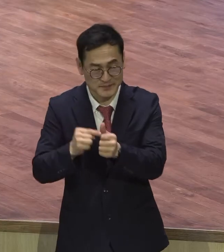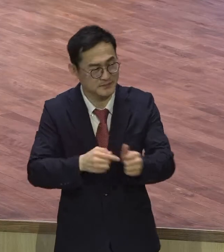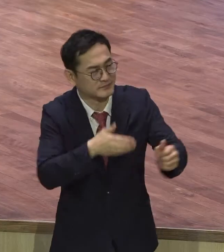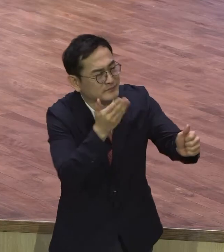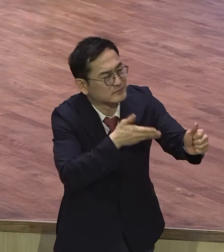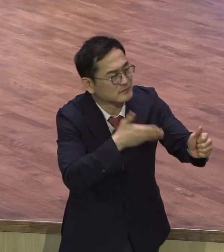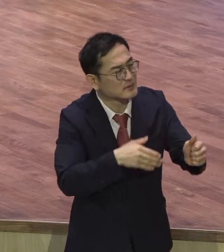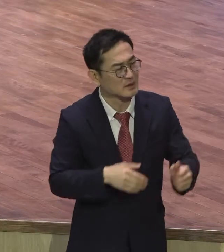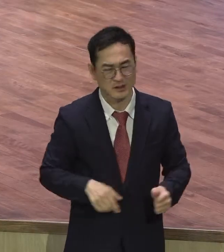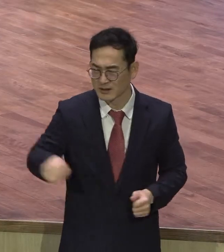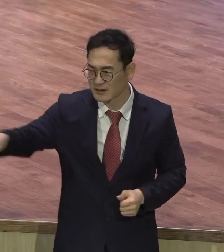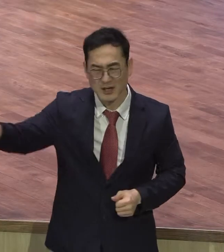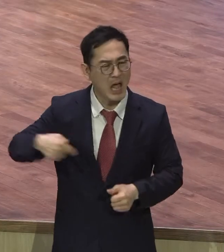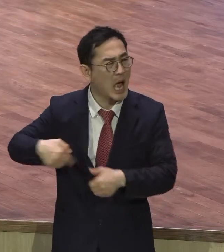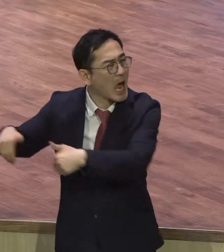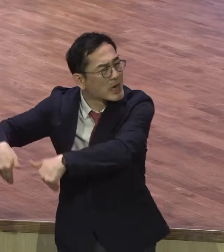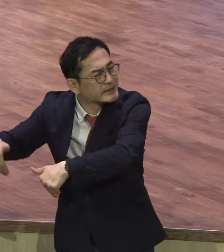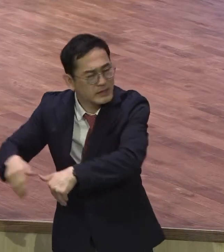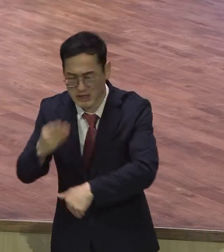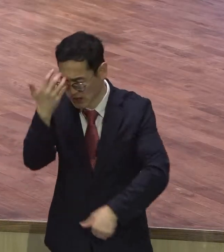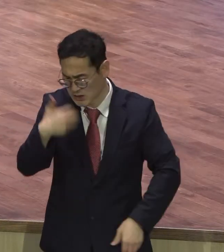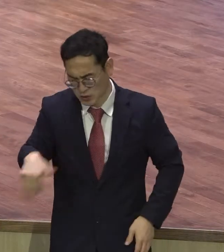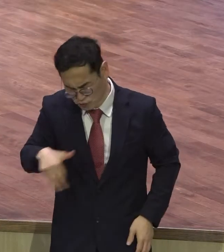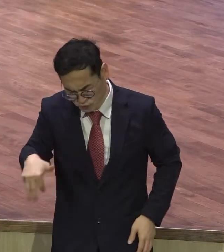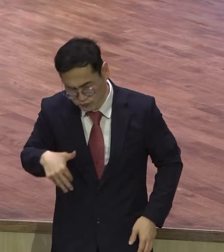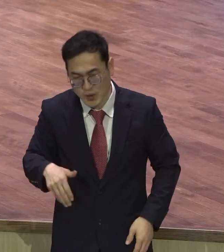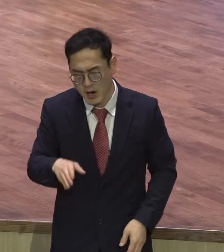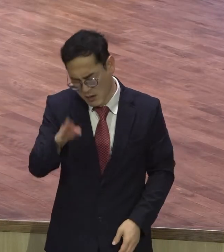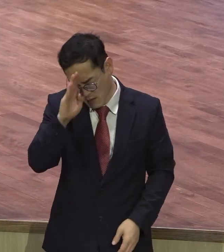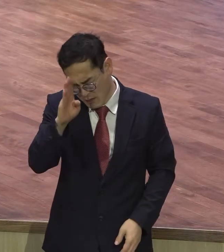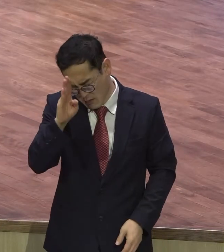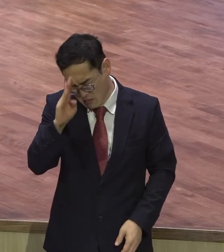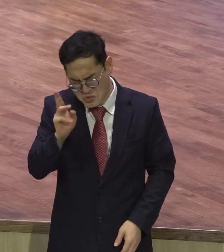정평병으로 집에 누워 몹시 괴로워 하나이다.